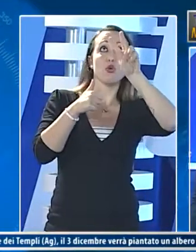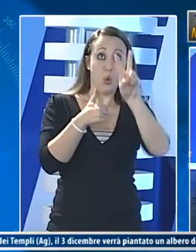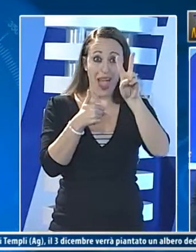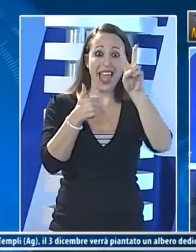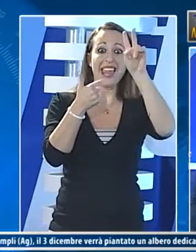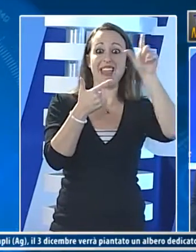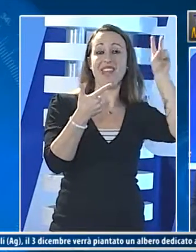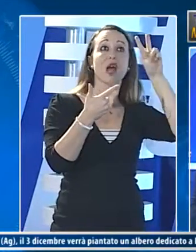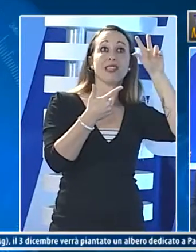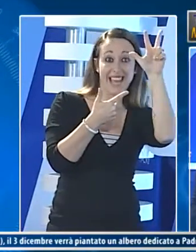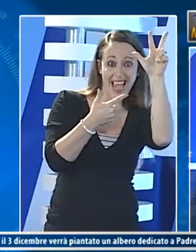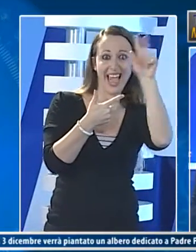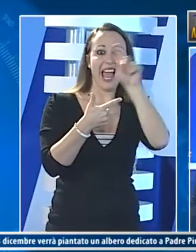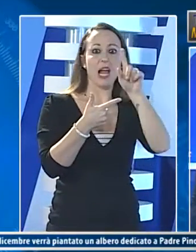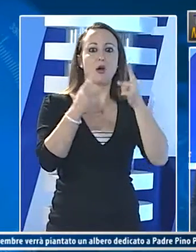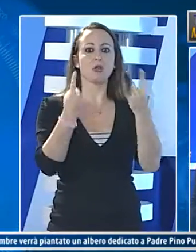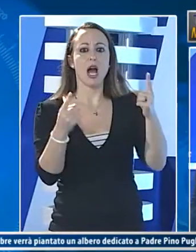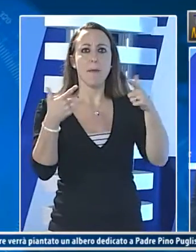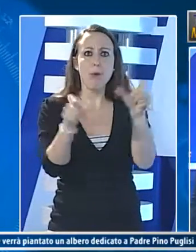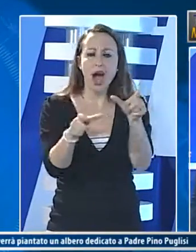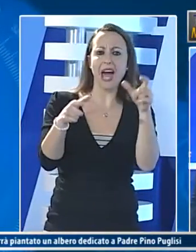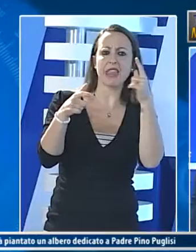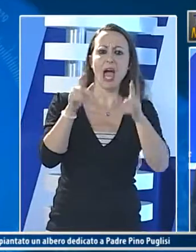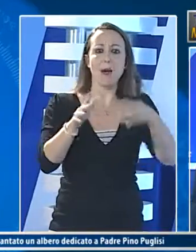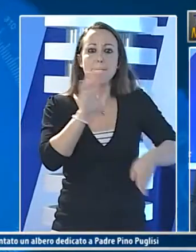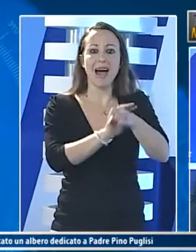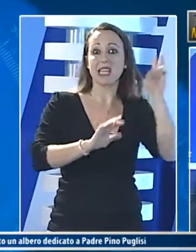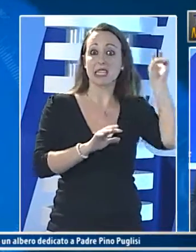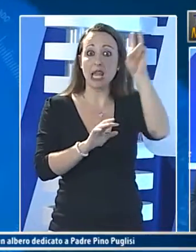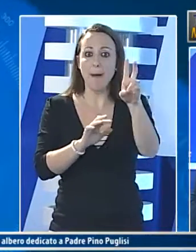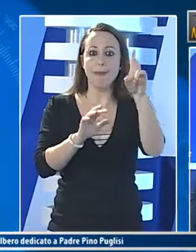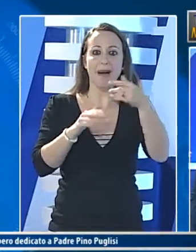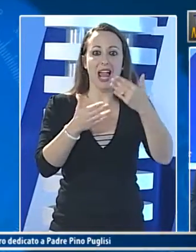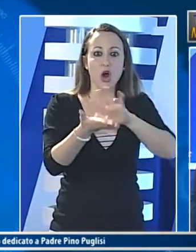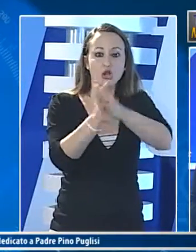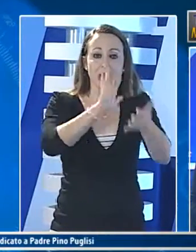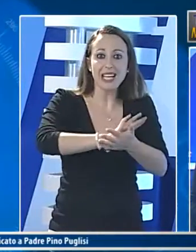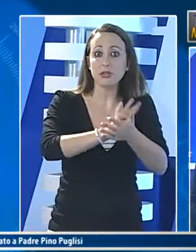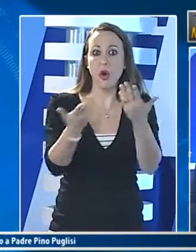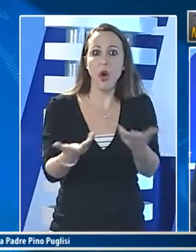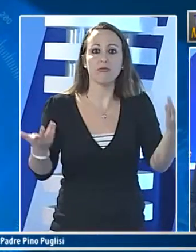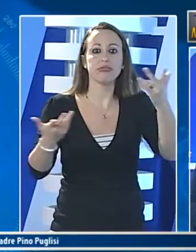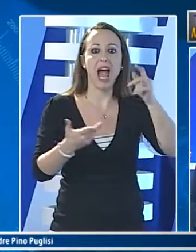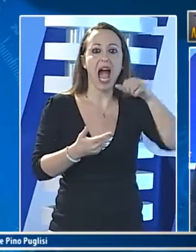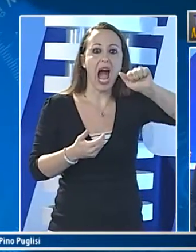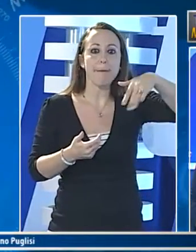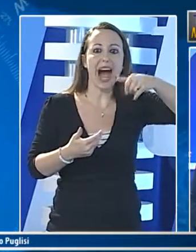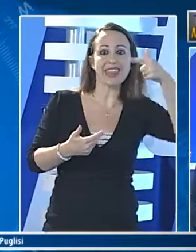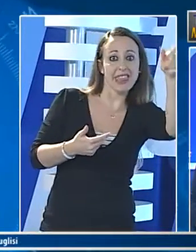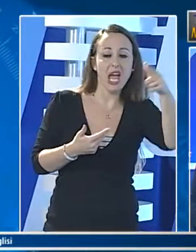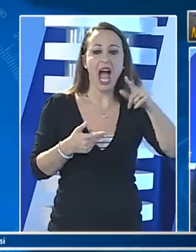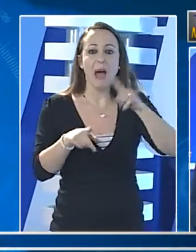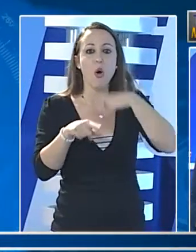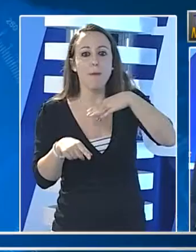potrebbe essere aperto senza aspettare l'ultimazione delle linee 2 e 3 ancora in attesa di collaudi a